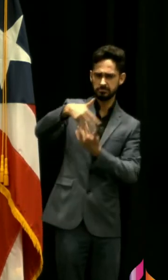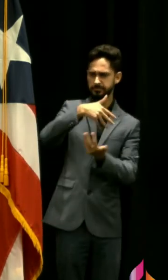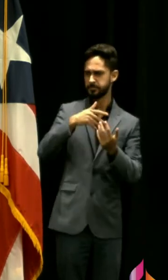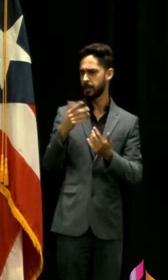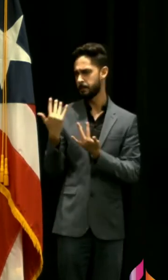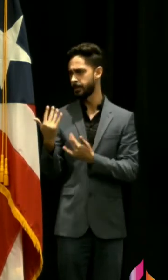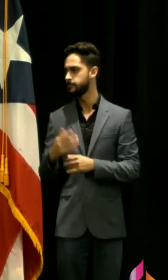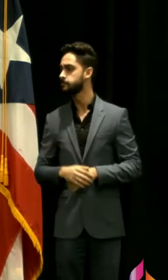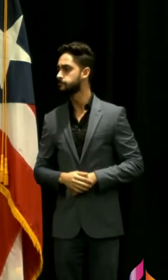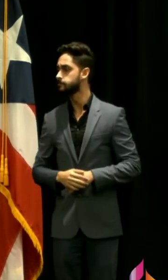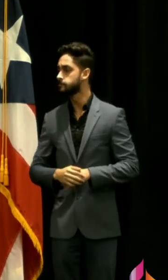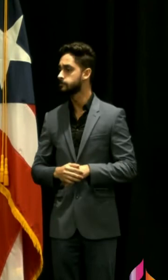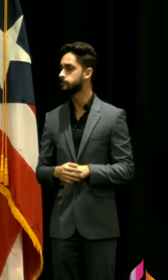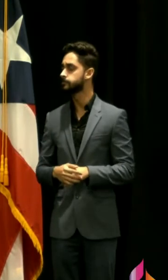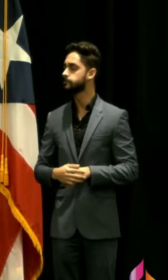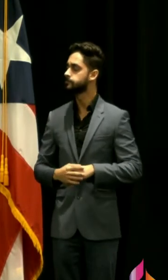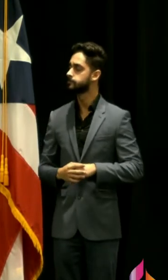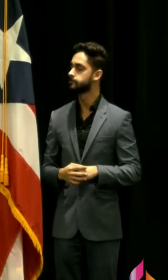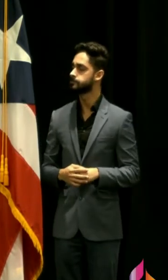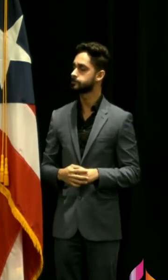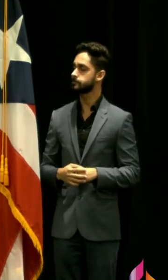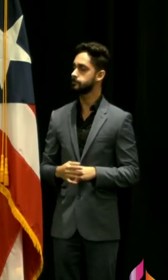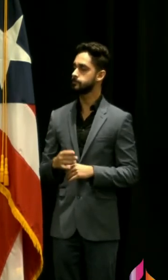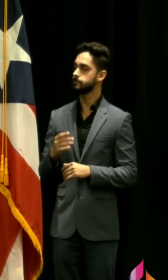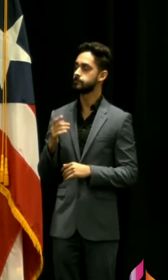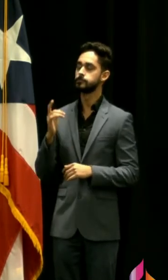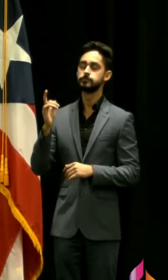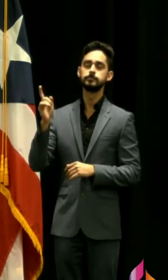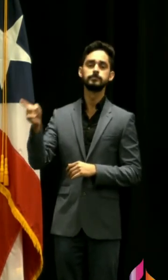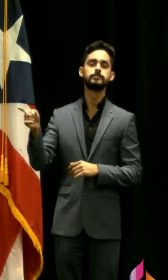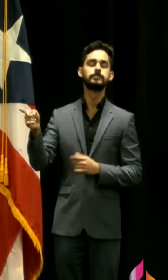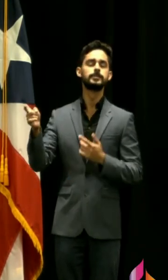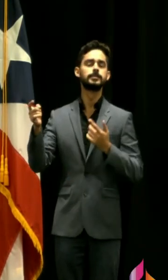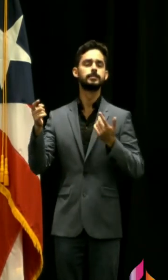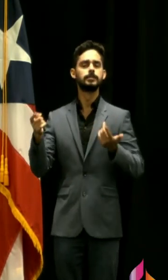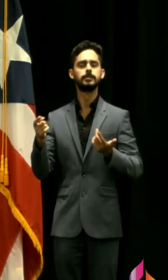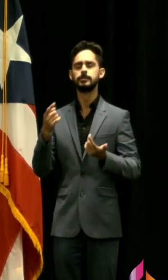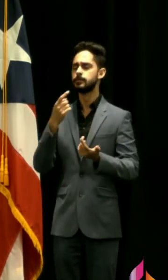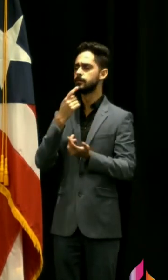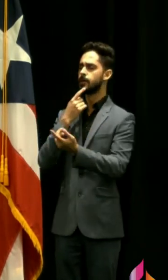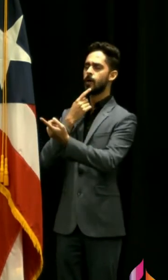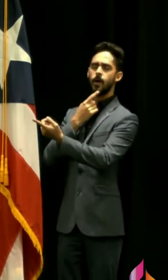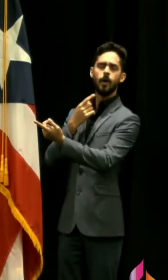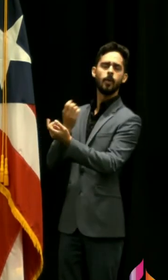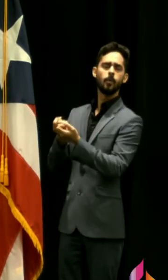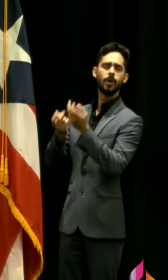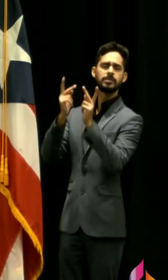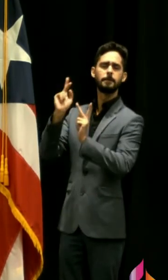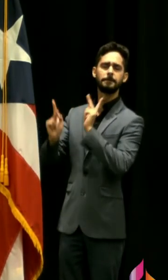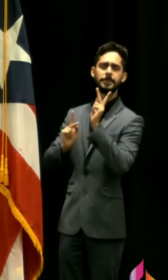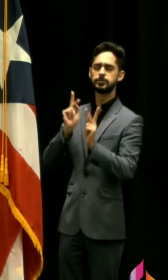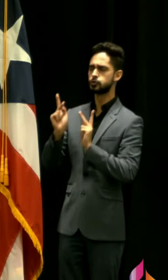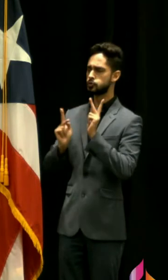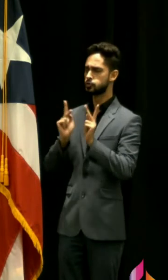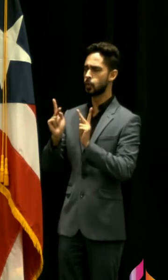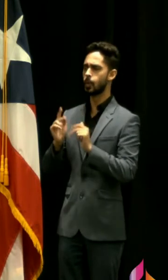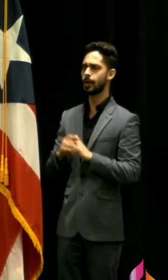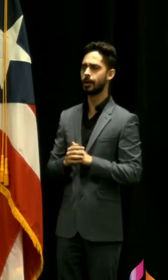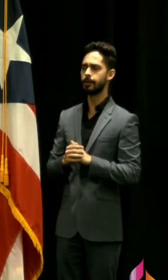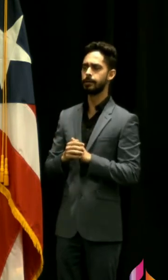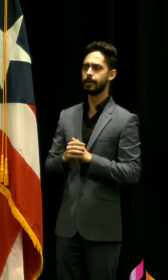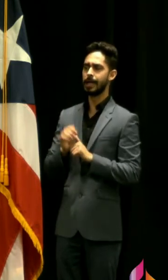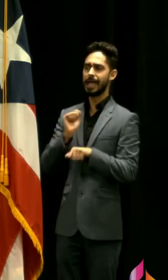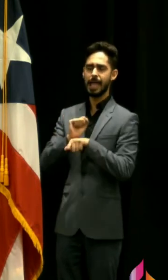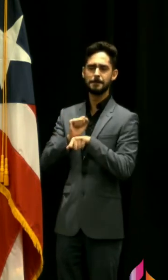se hizo un cálculo de cuántas personas aplica la nueva orden ejecutiva de vacunación por lo menos de empleados de estas industrias que